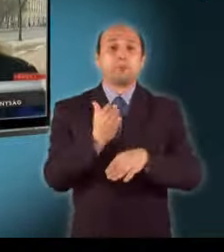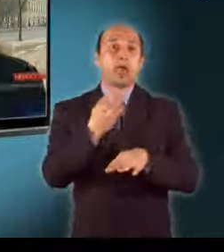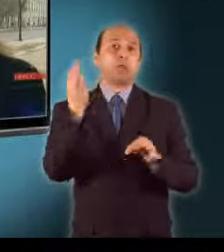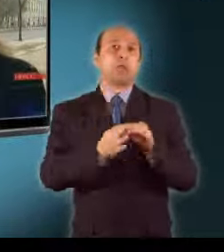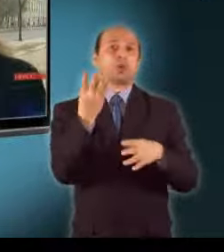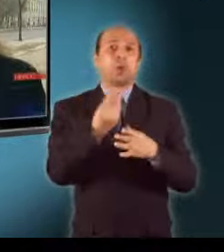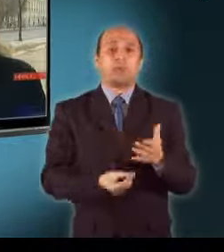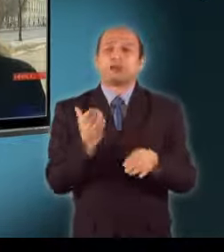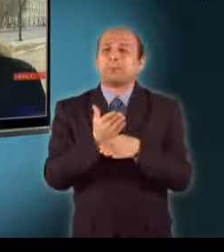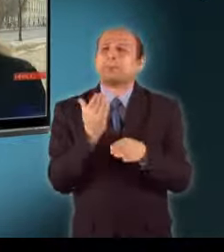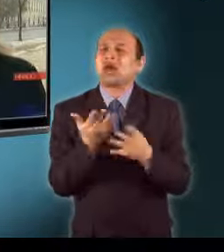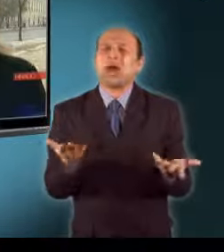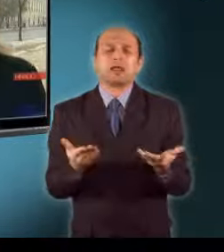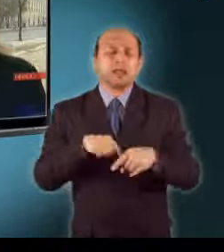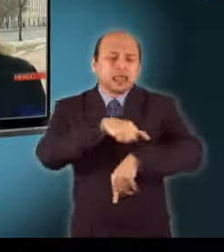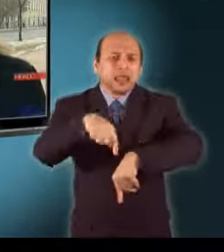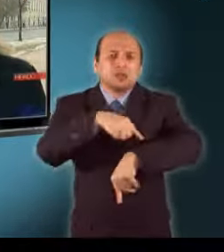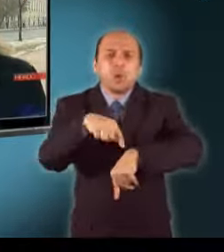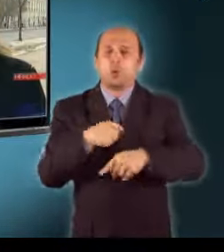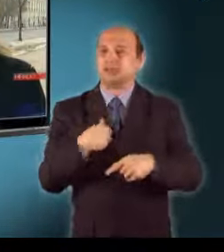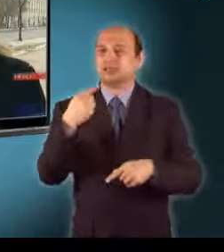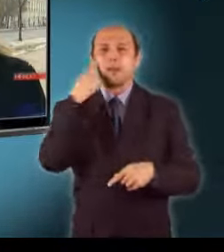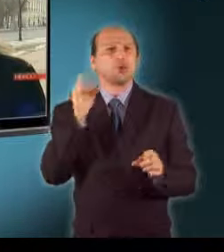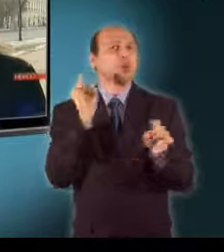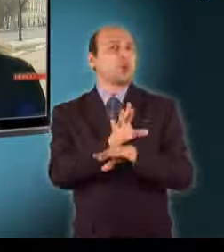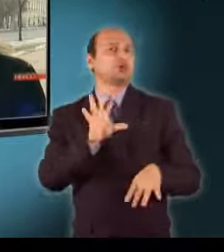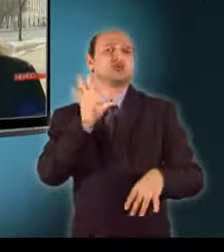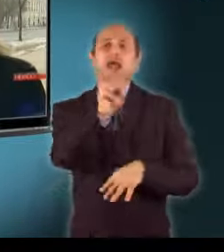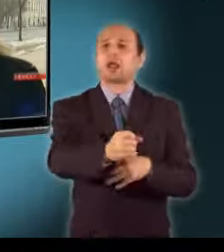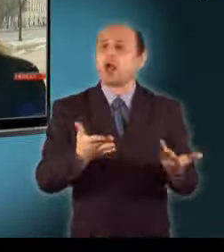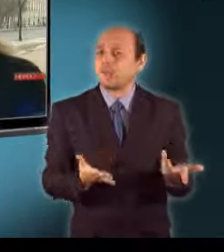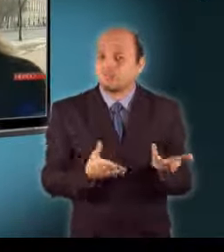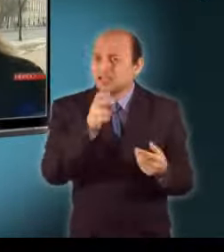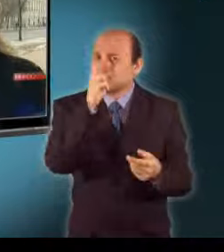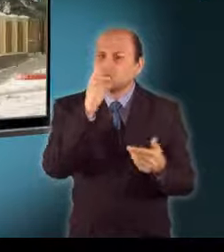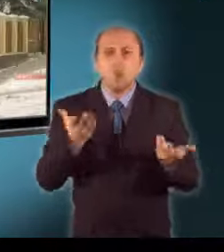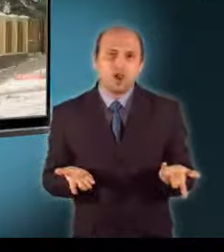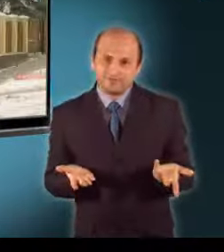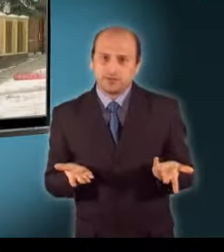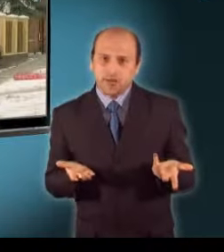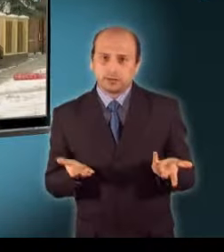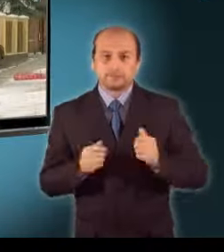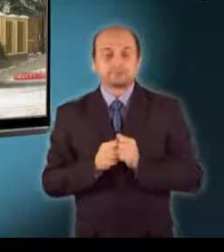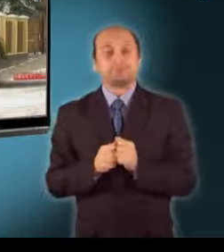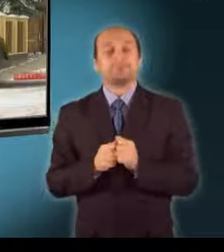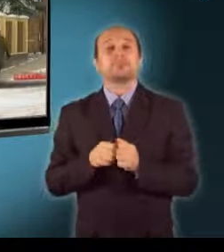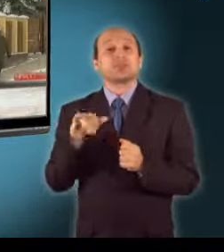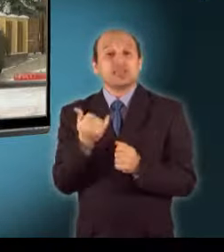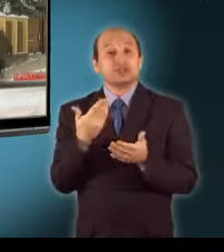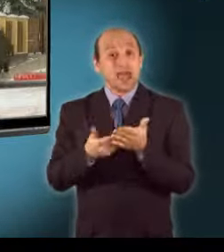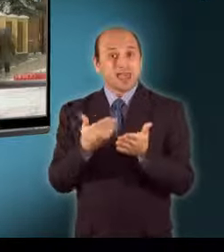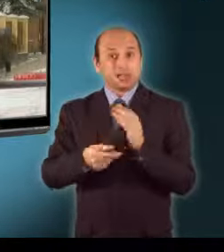ami már ahhoz nagyon sok idő, hogy egy gyors reagálással elkövetőket el lehessen fogni. A tyúk tolvajok egyébként,